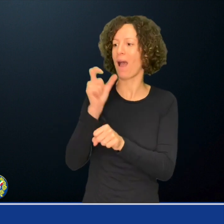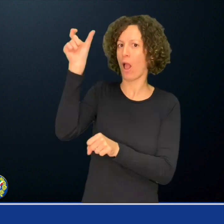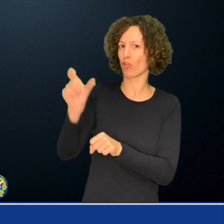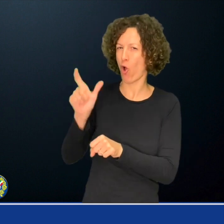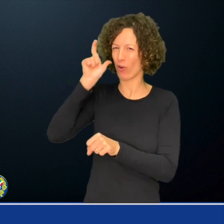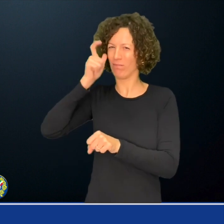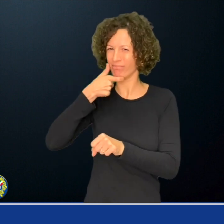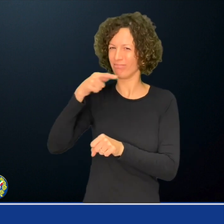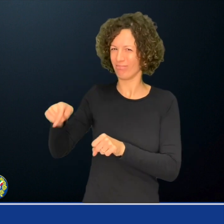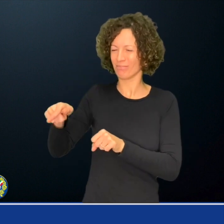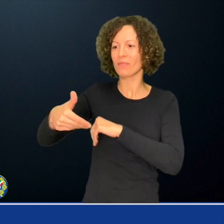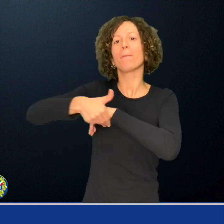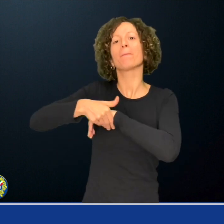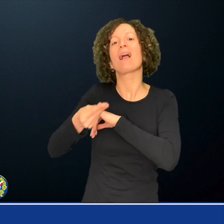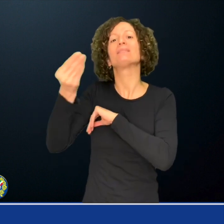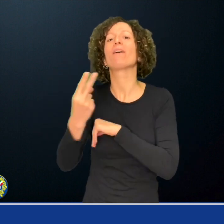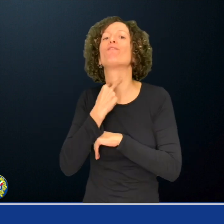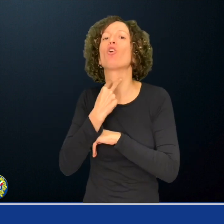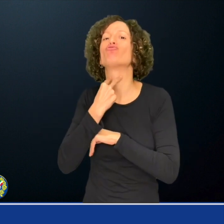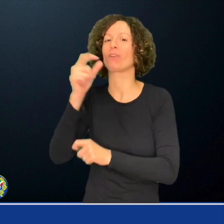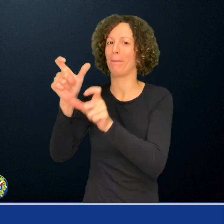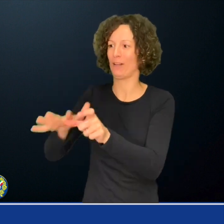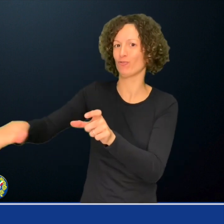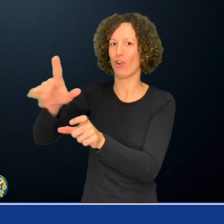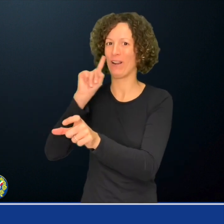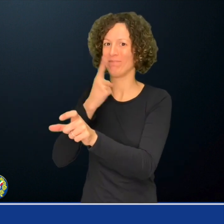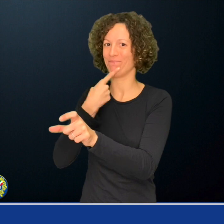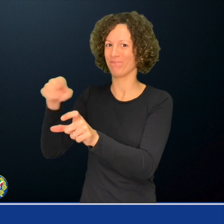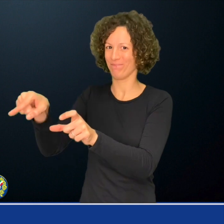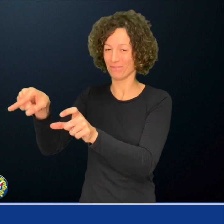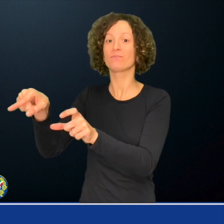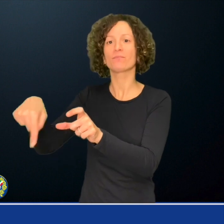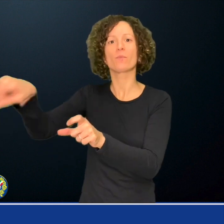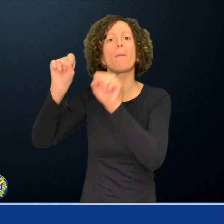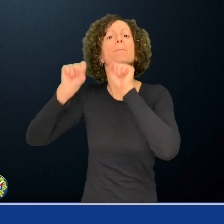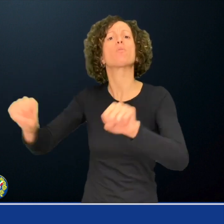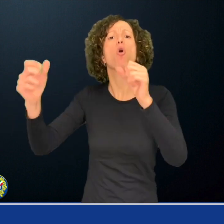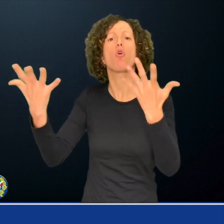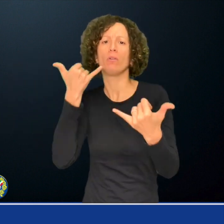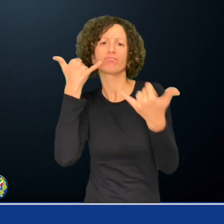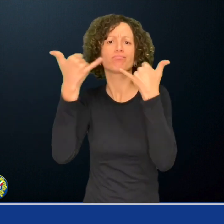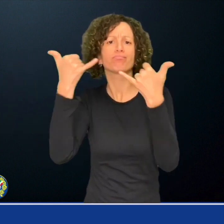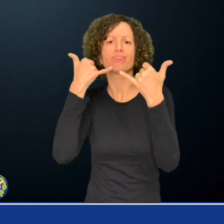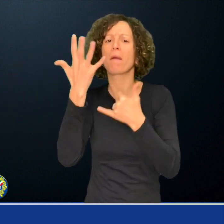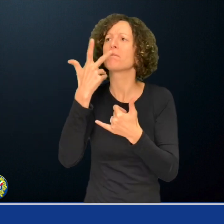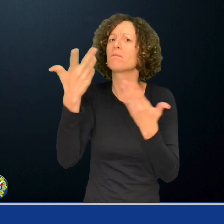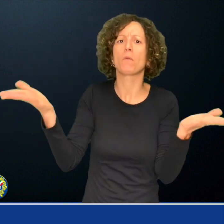chiamare ovunque e a chiunque e alle persone udenti di comunicare con loro in modo semplice, risoluto e